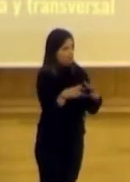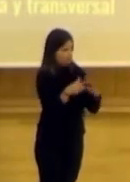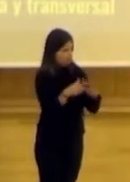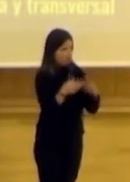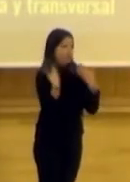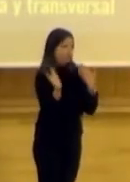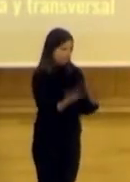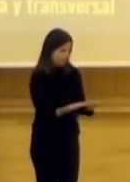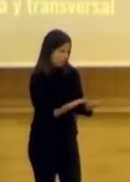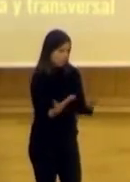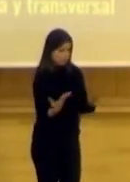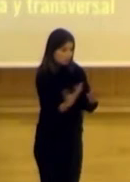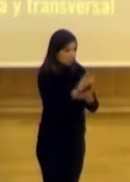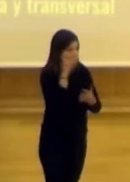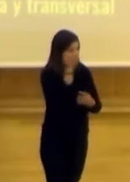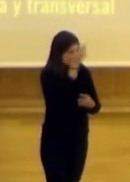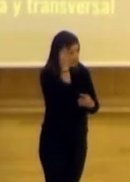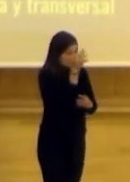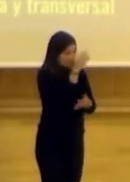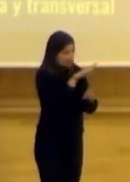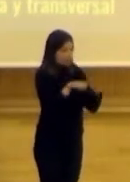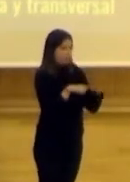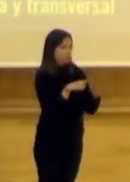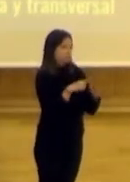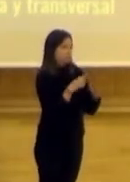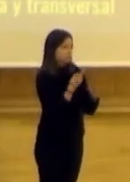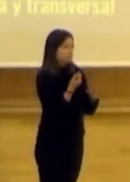Entonces, basado en todas estas teorías, y un poco,